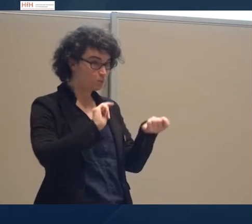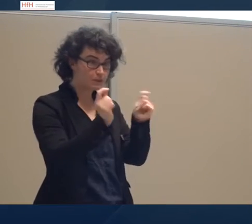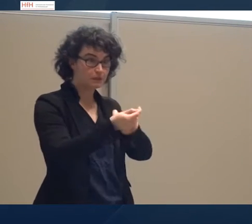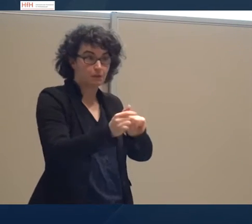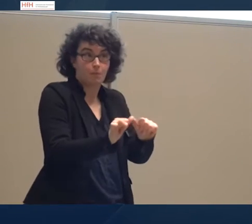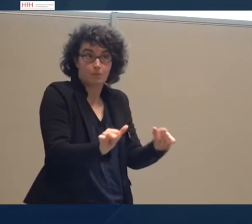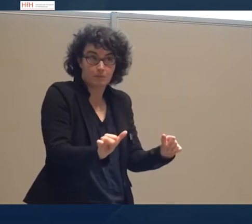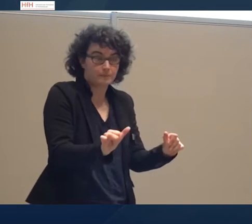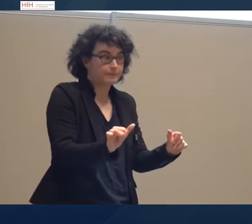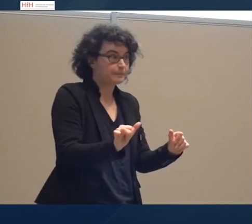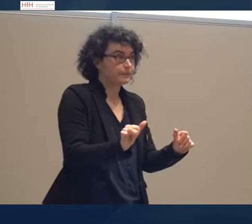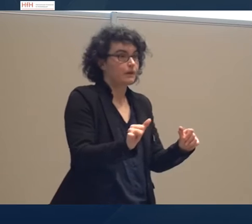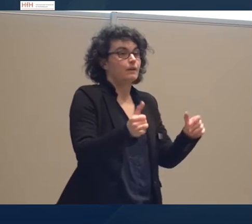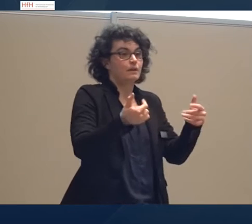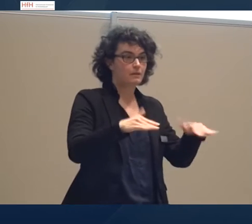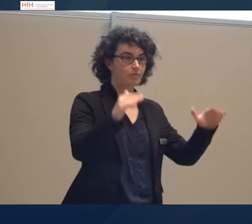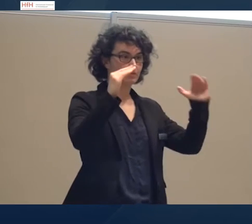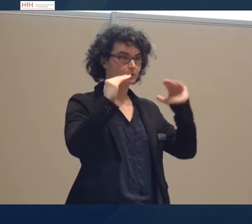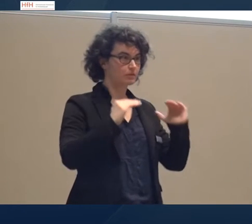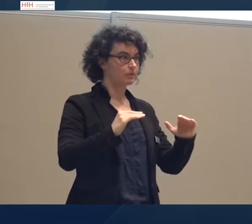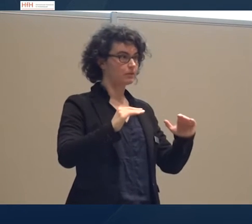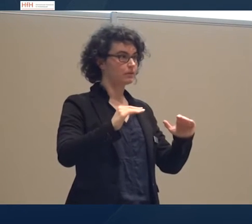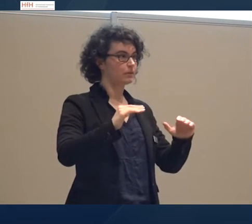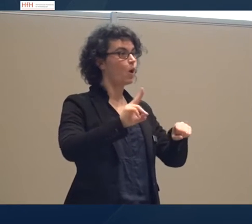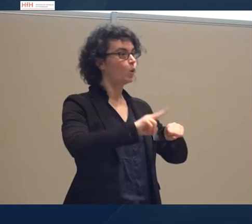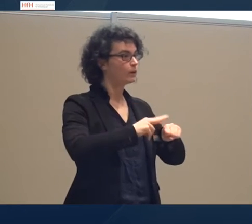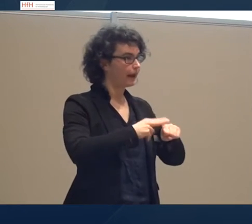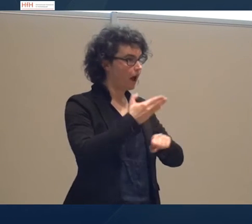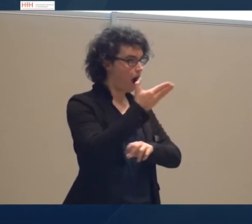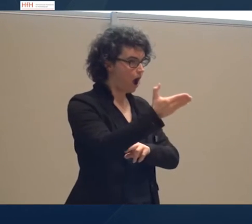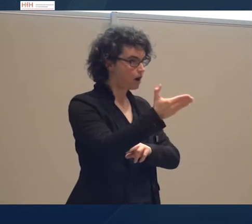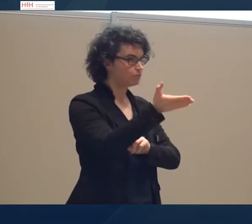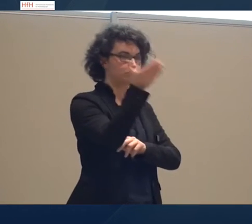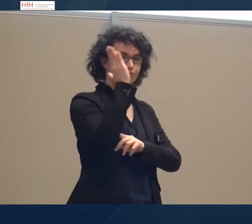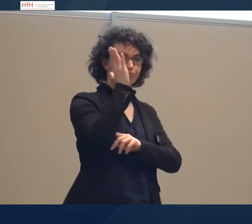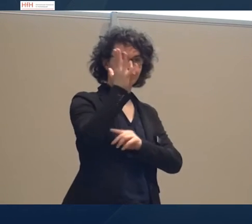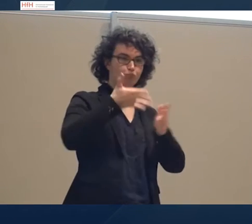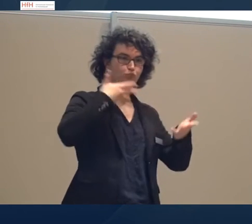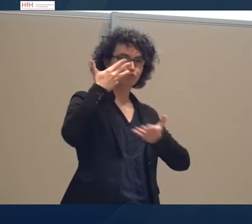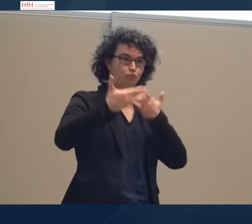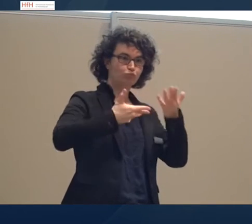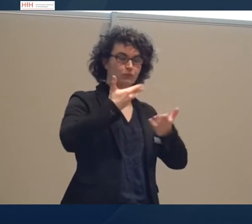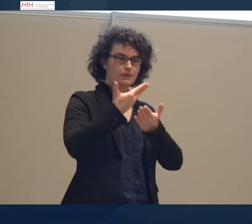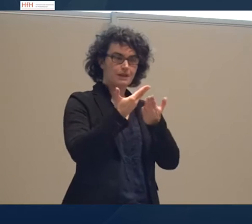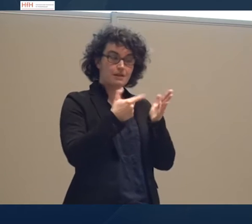Danach folgt Urikas Beitrag. Sie wird zeigen, was wir in einer